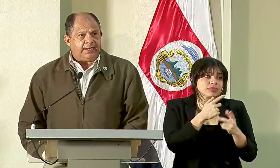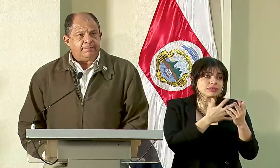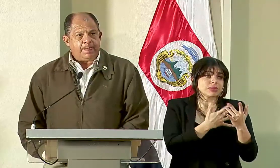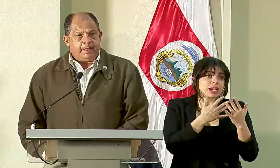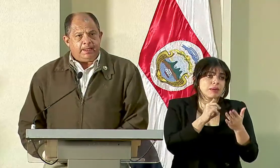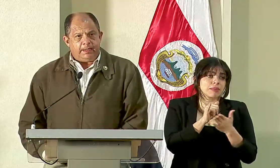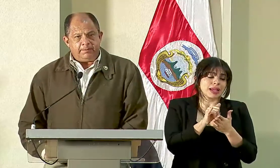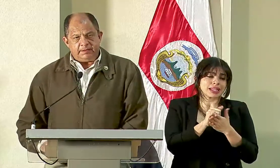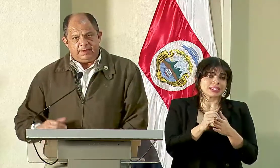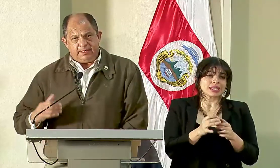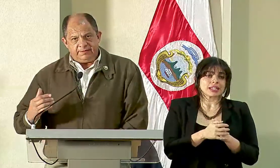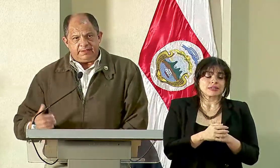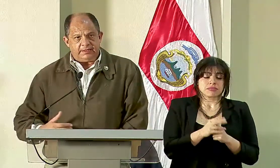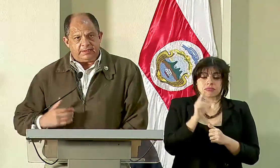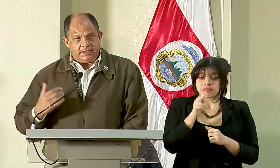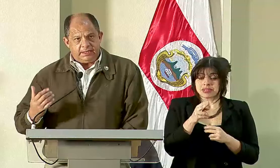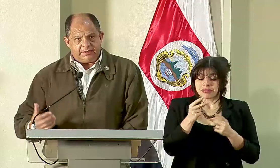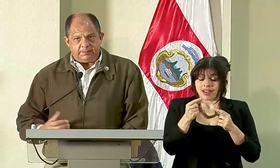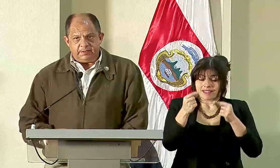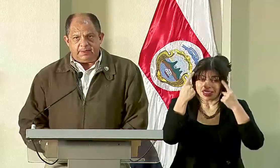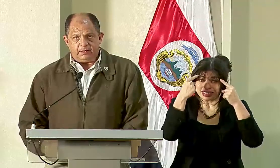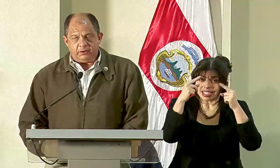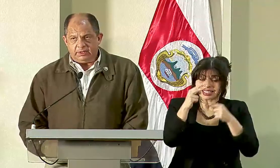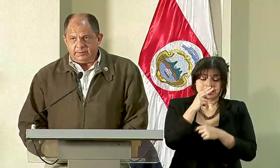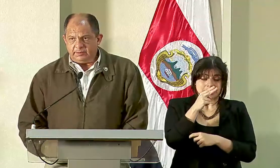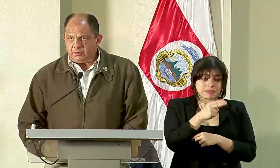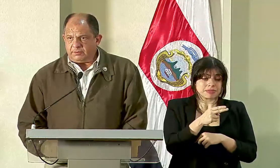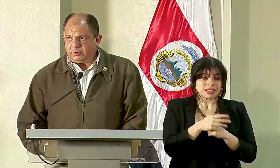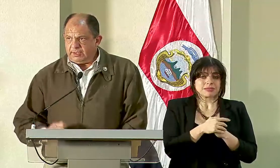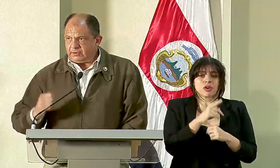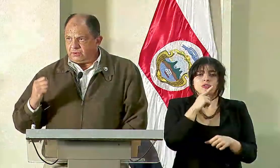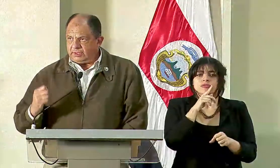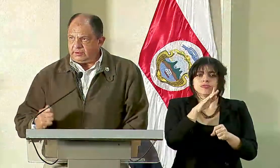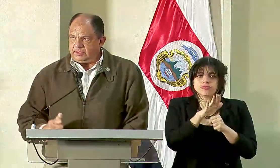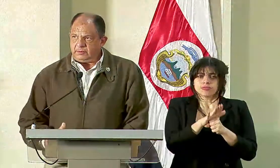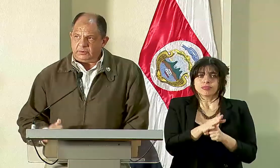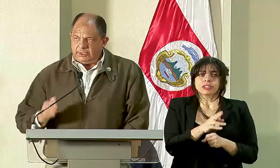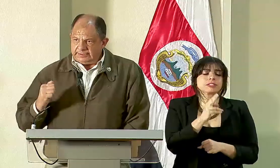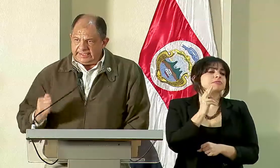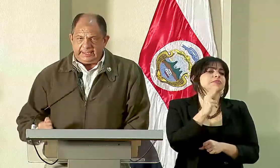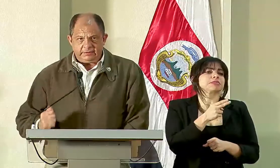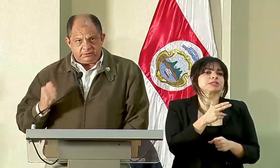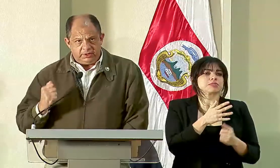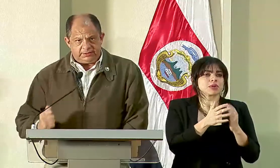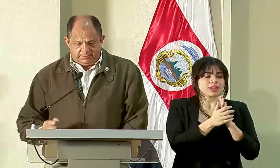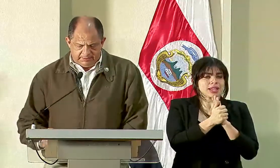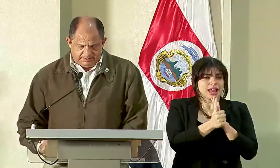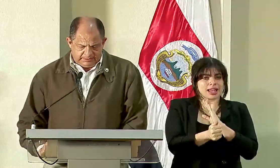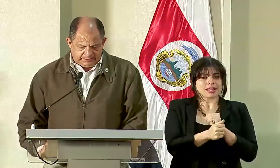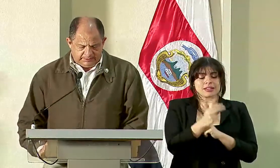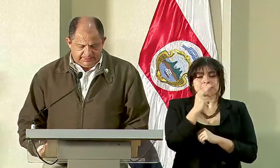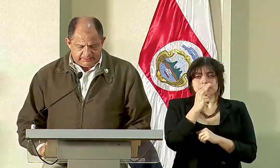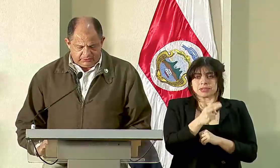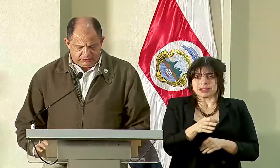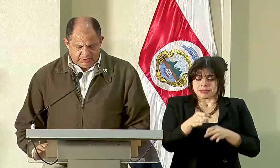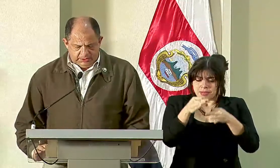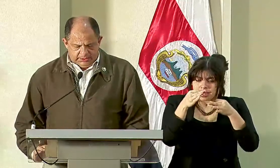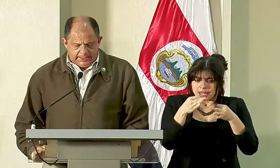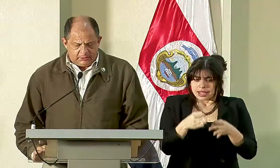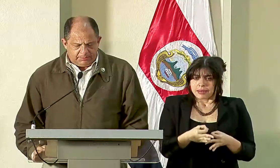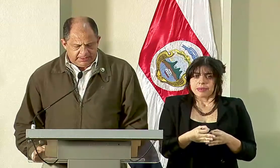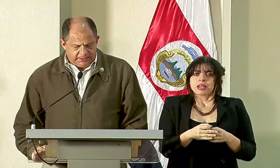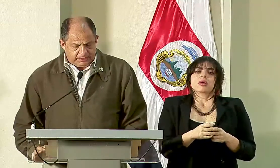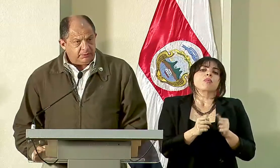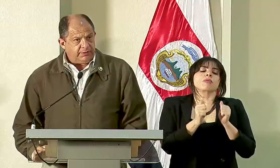que esa misma eficiencia y ese mismo compromiso y ese mismo talento y esa misma determinación